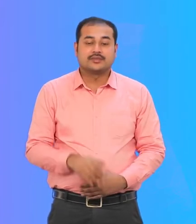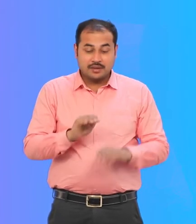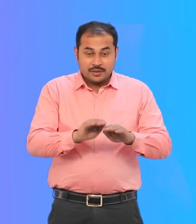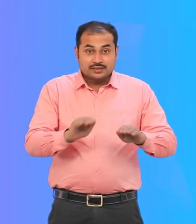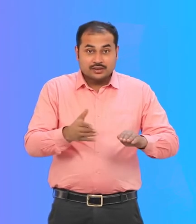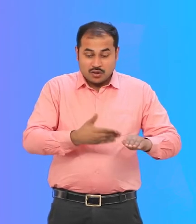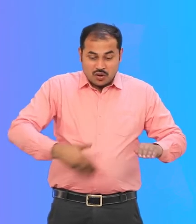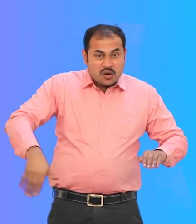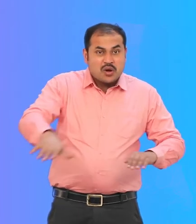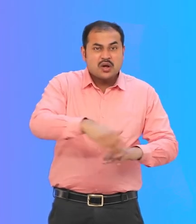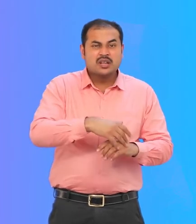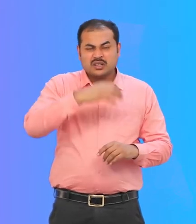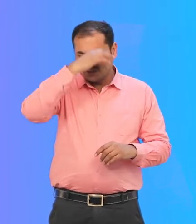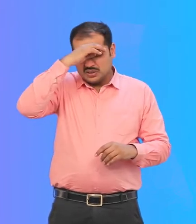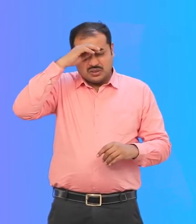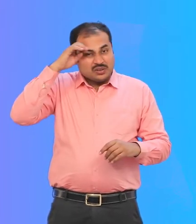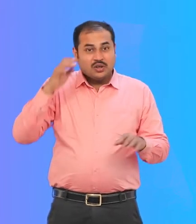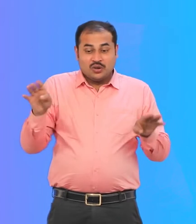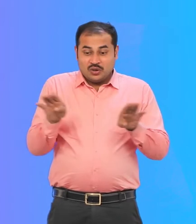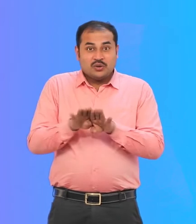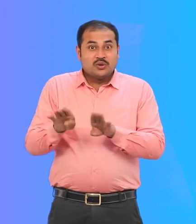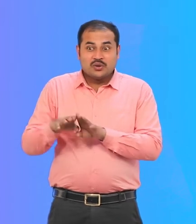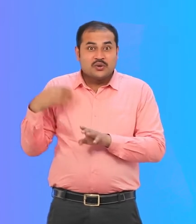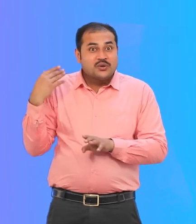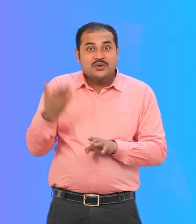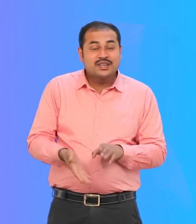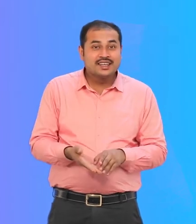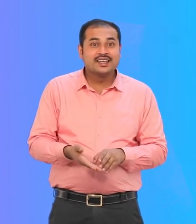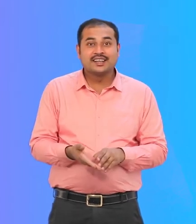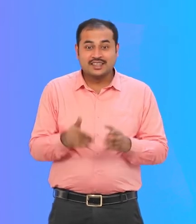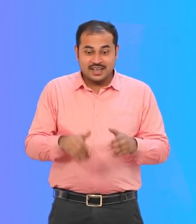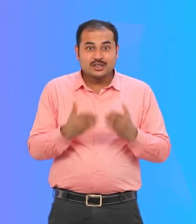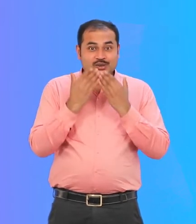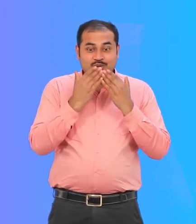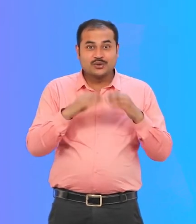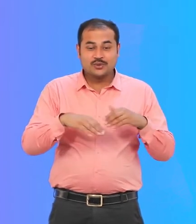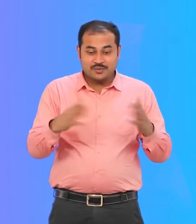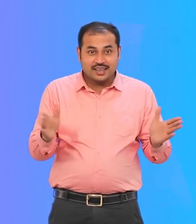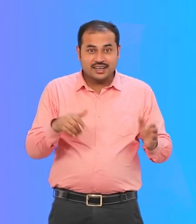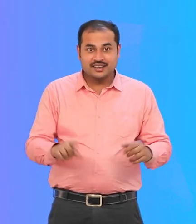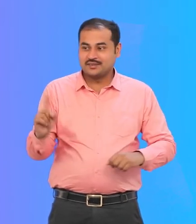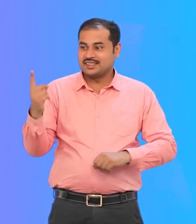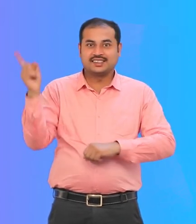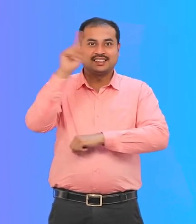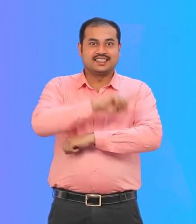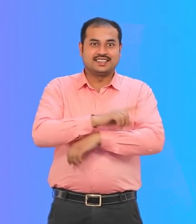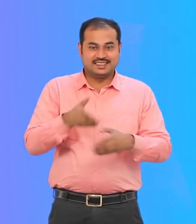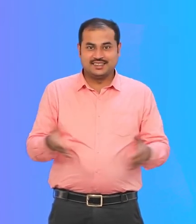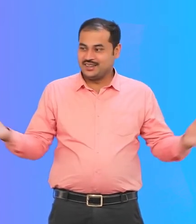बच्चों, गर्मियों के छुटियों के बाद स्कूल के आज पहले दिन आपने स्कूल में शायद कुछ नई